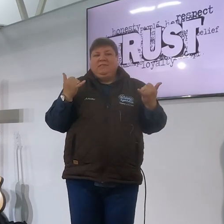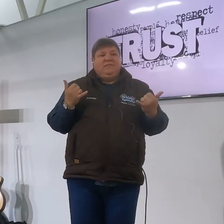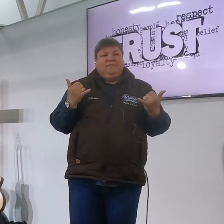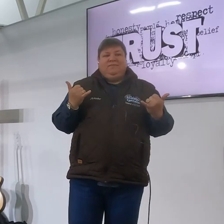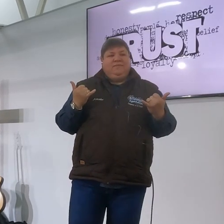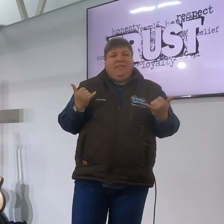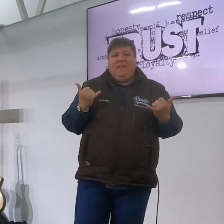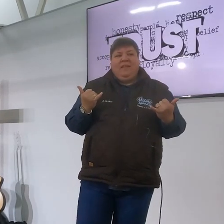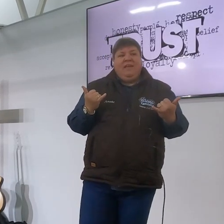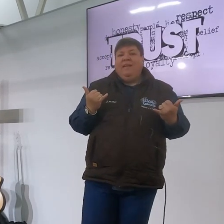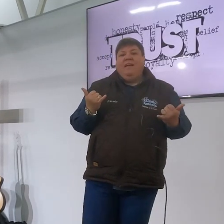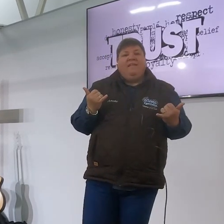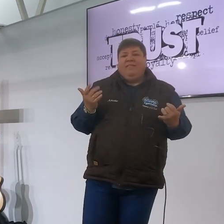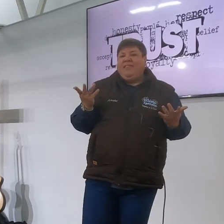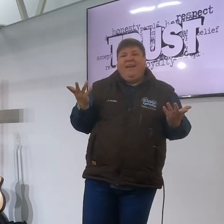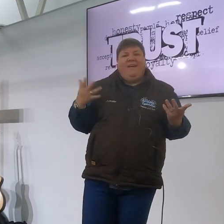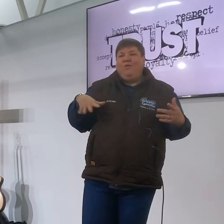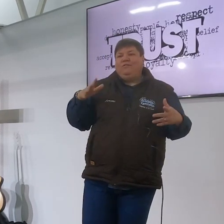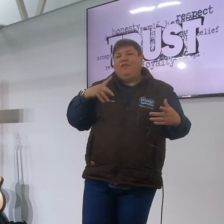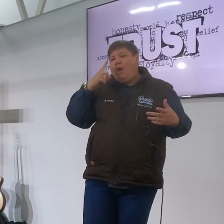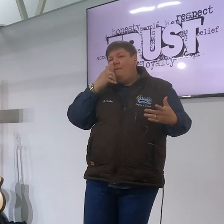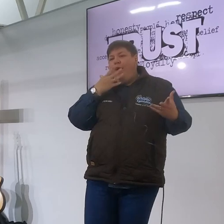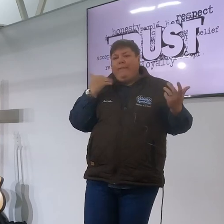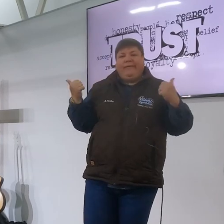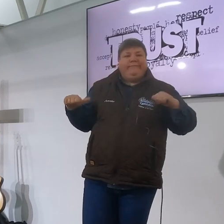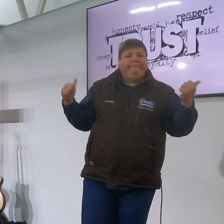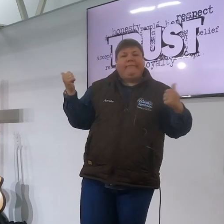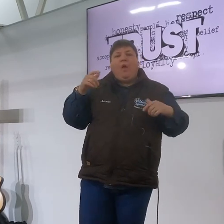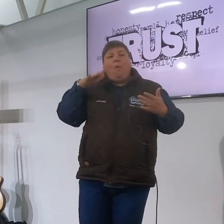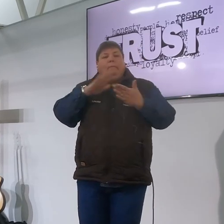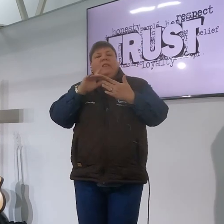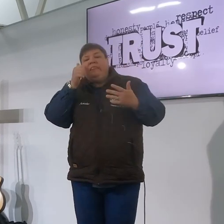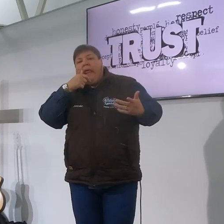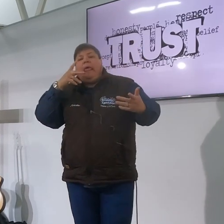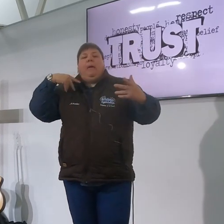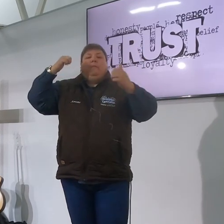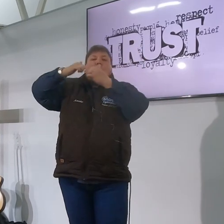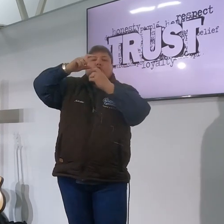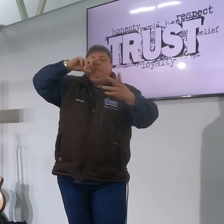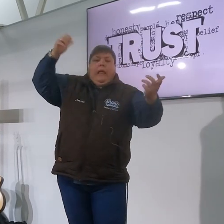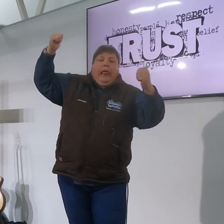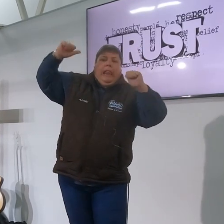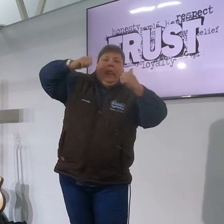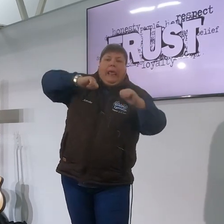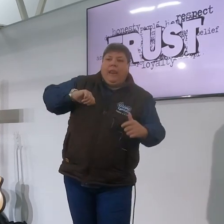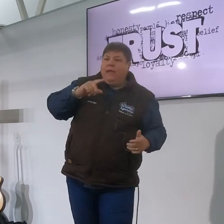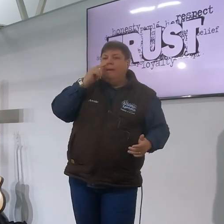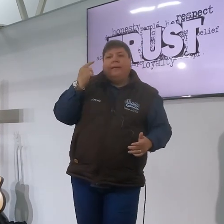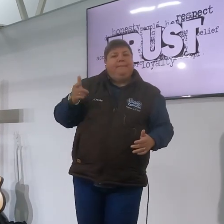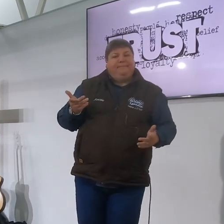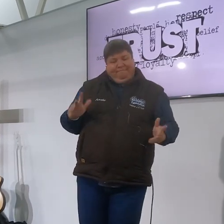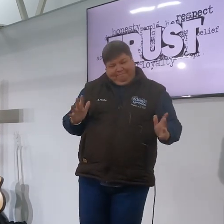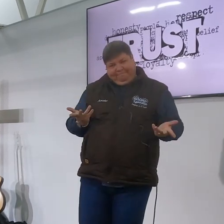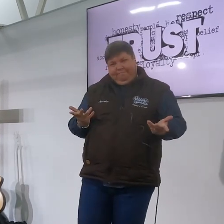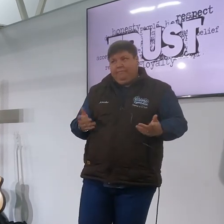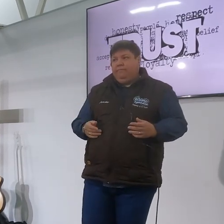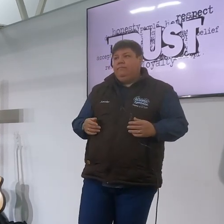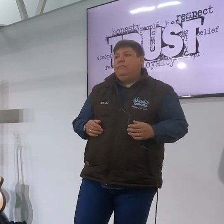achtergang van Jefda en vir oogend wil ek kom by deel nummer 2 en vir kom by deel nummer 2 wat gaan oor